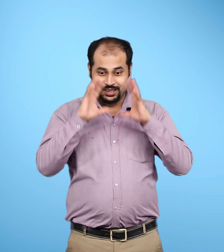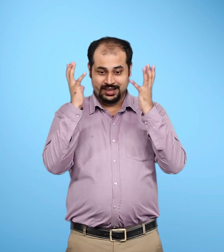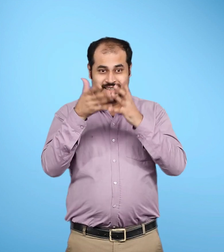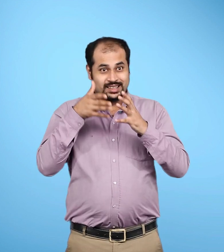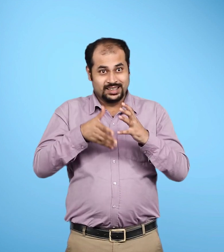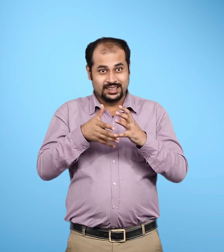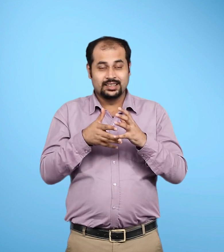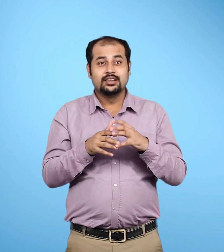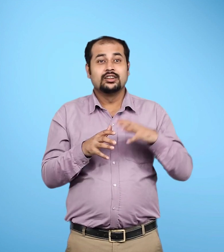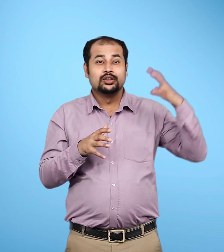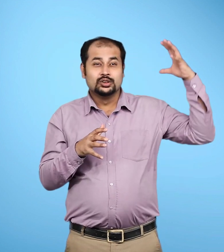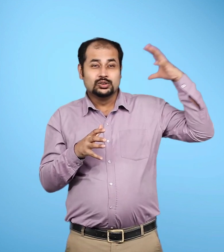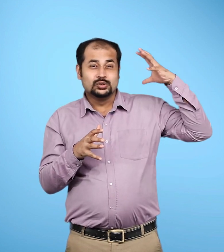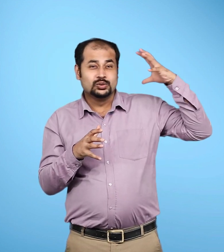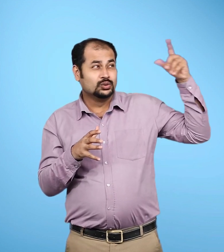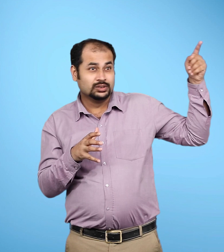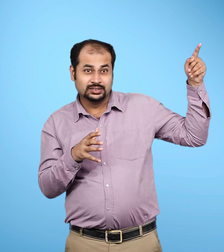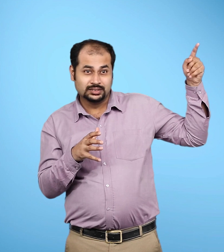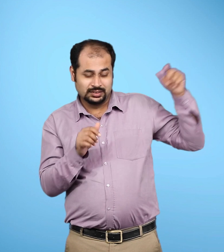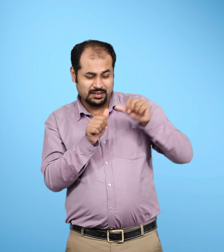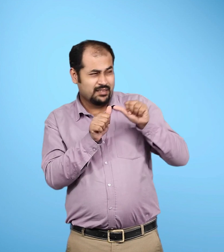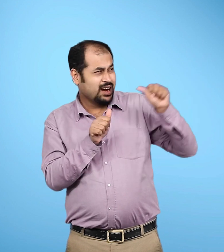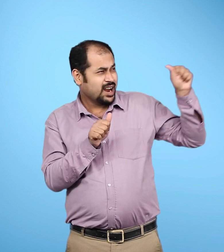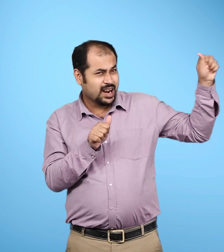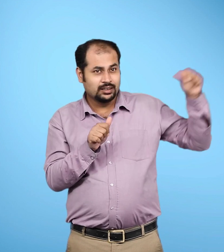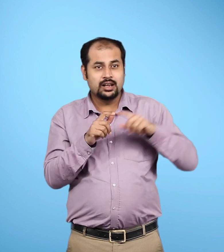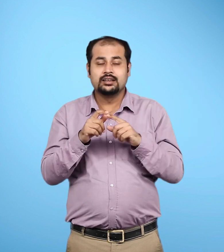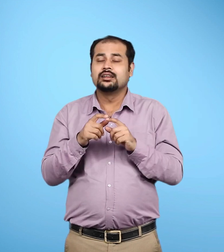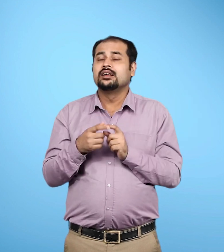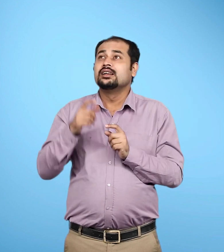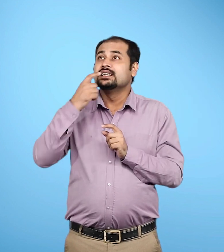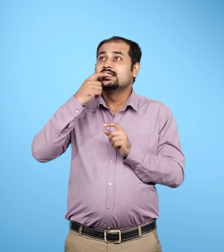अब आप प्रिथ्वी से सूर्य एवं चंद्रमा की दूरियों की तुलना कर सकते हैं